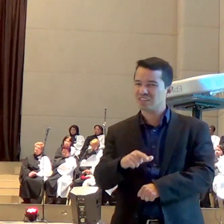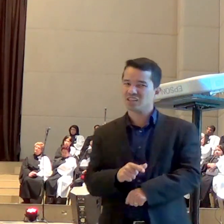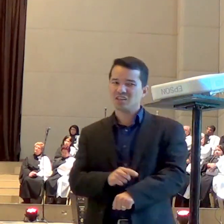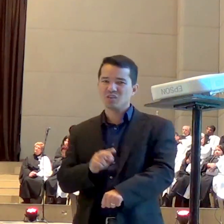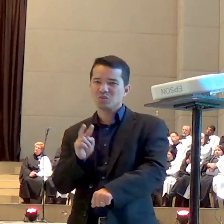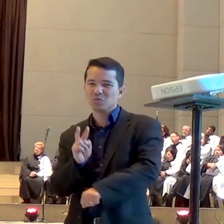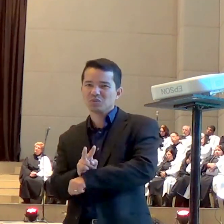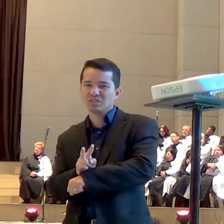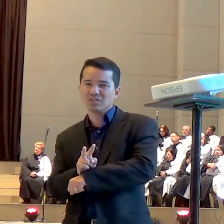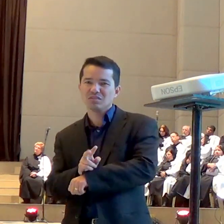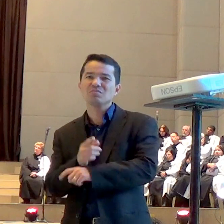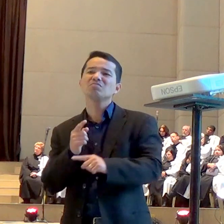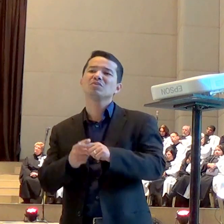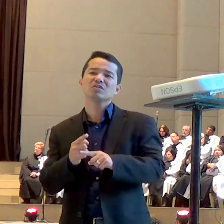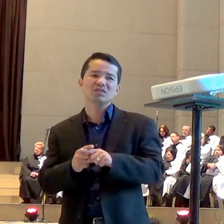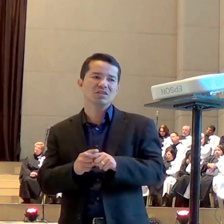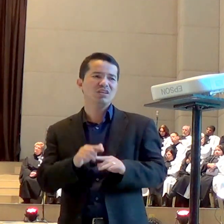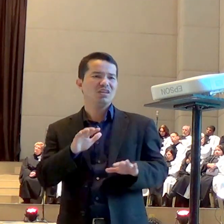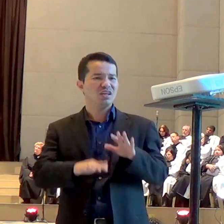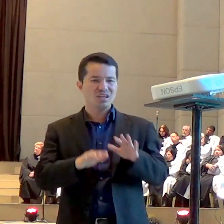propósitos para todas as coisas